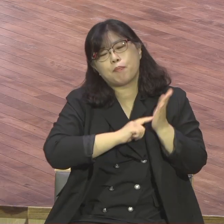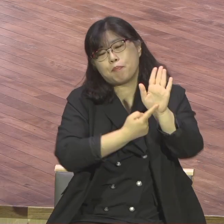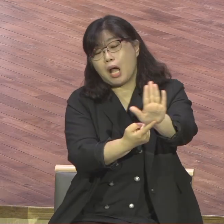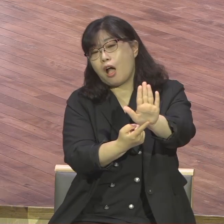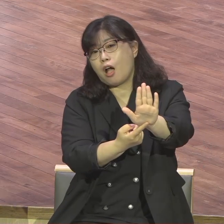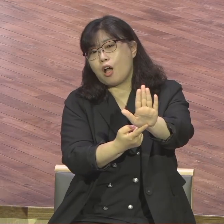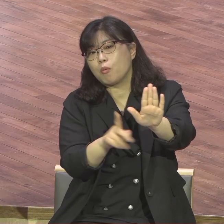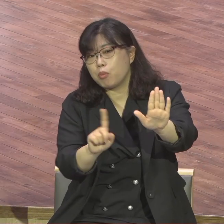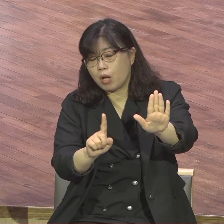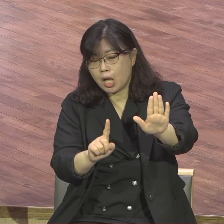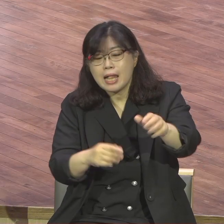예배 예배